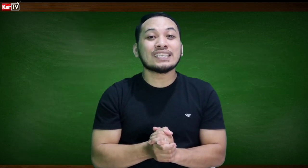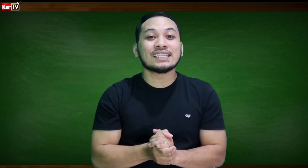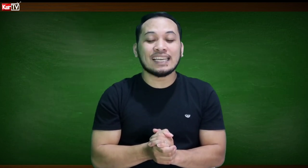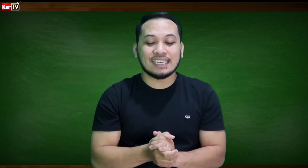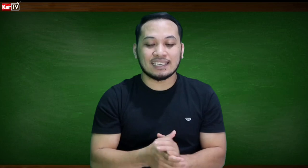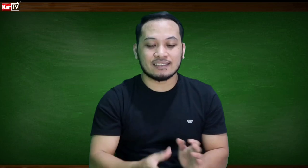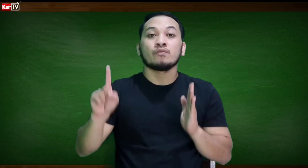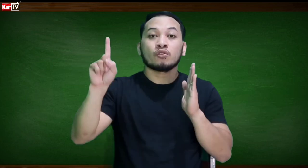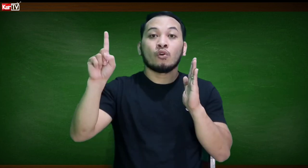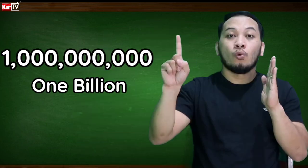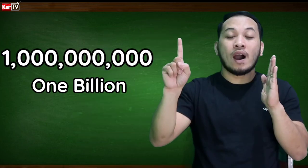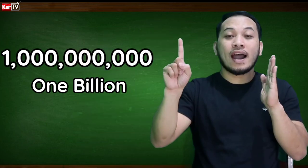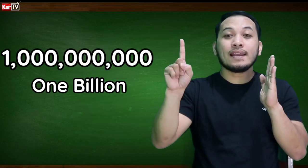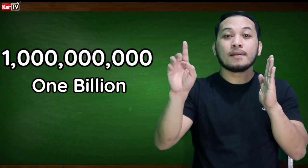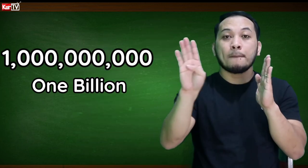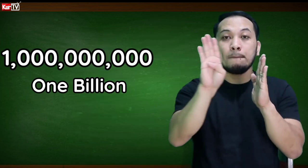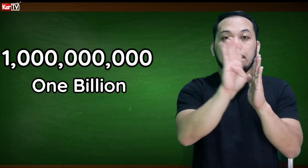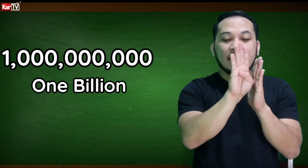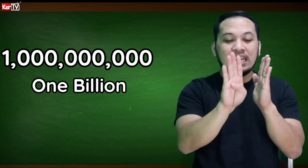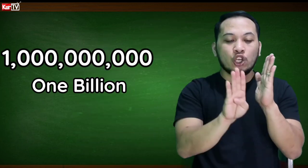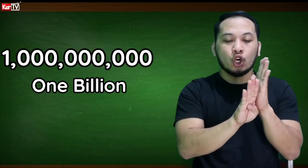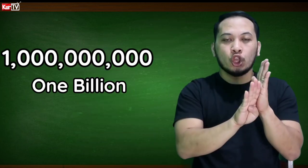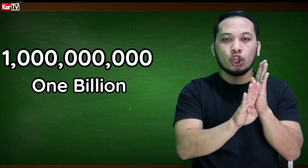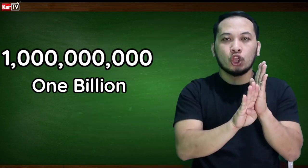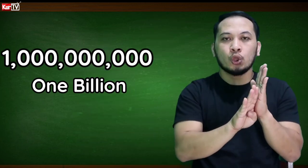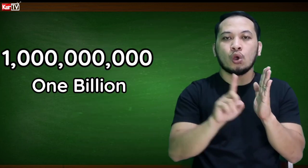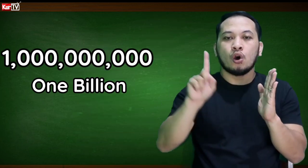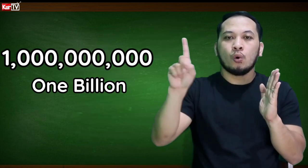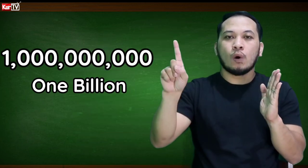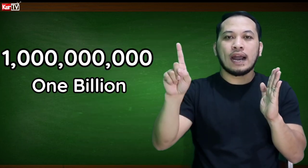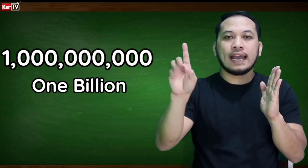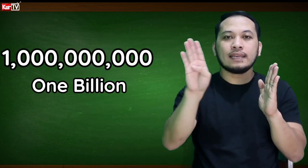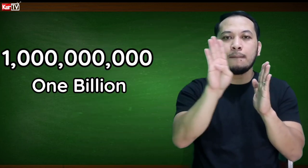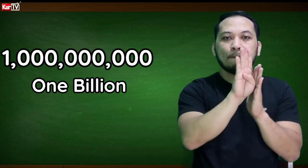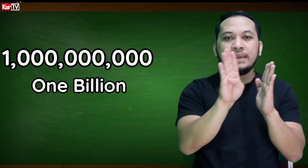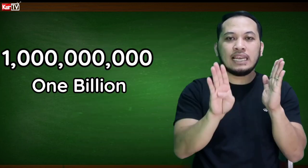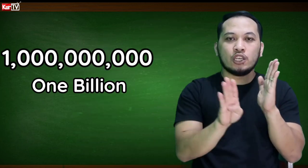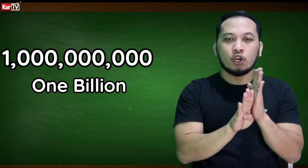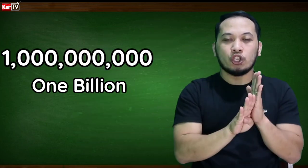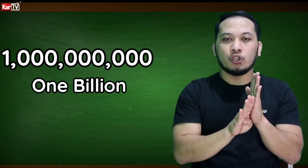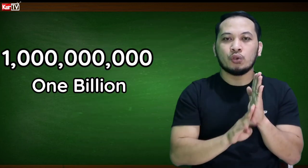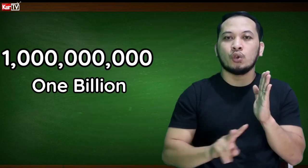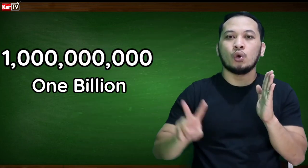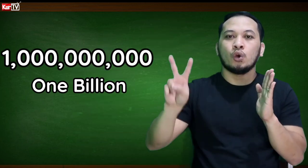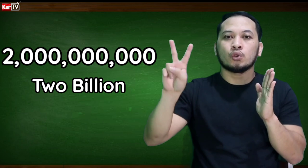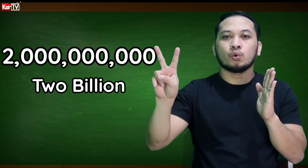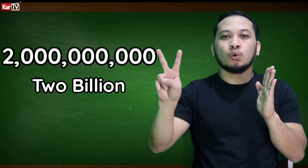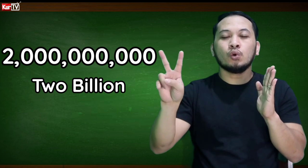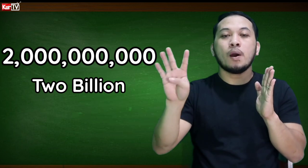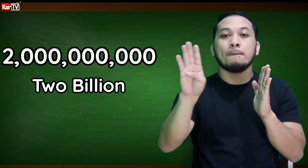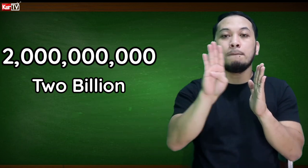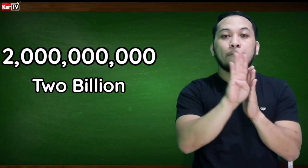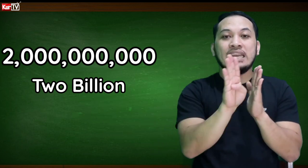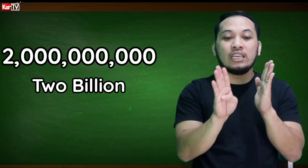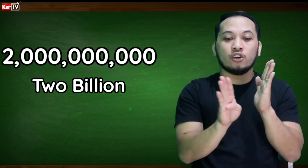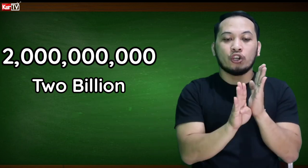iseselyas. 1 billion, 1 billion, 2 billion,